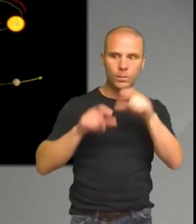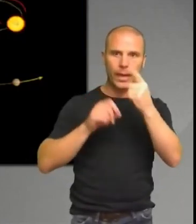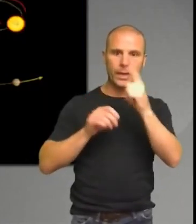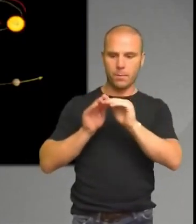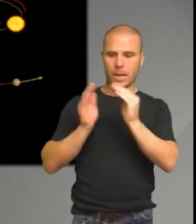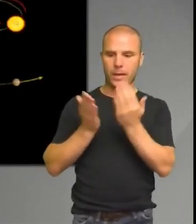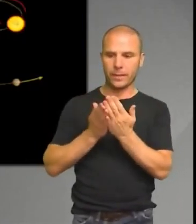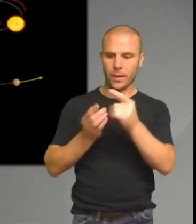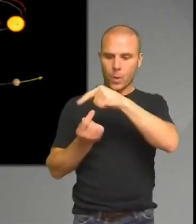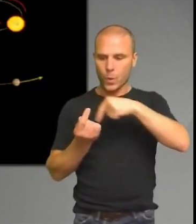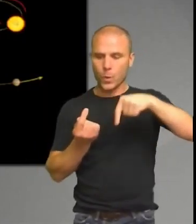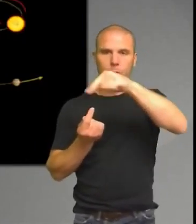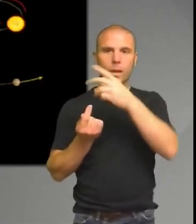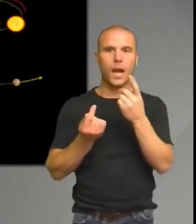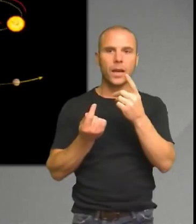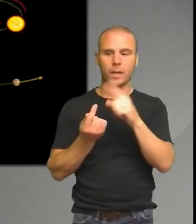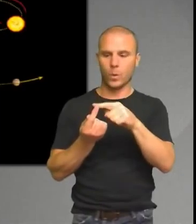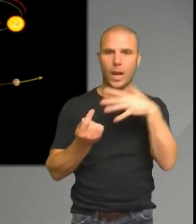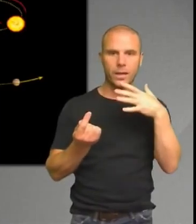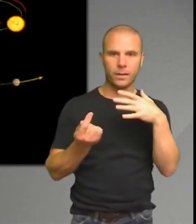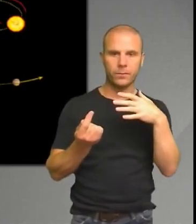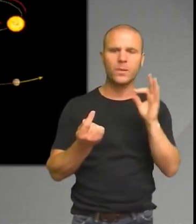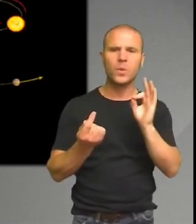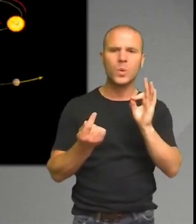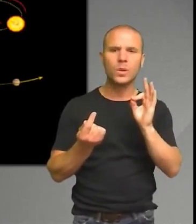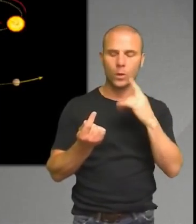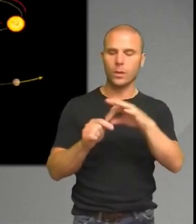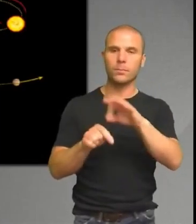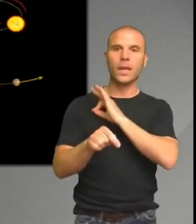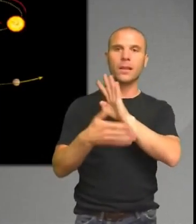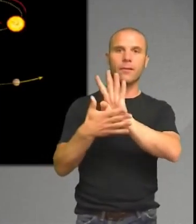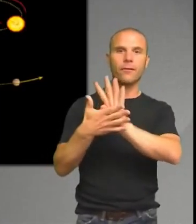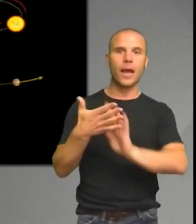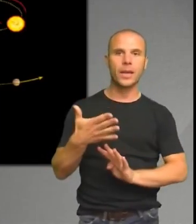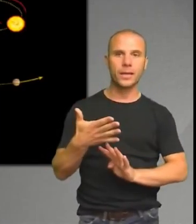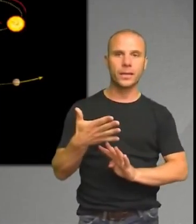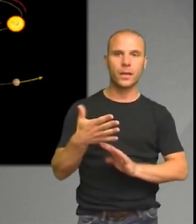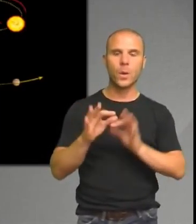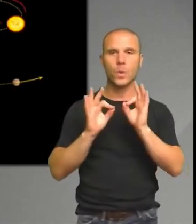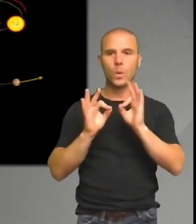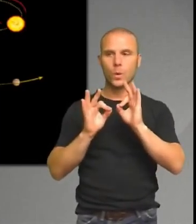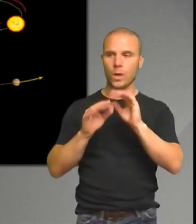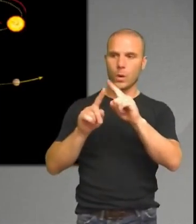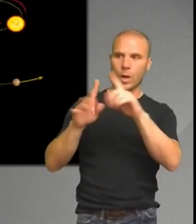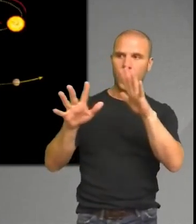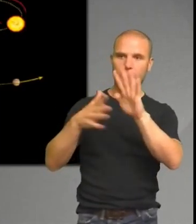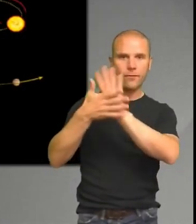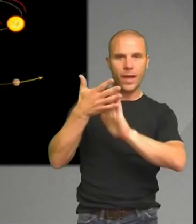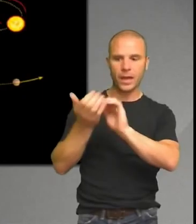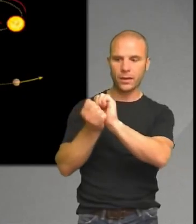Och sättet njorde det på var att mäta stjärnans färg mätta och stjärnors färgskiftningar. Den nämligen så att när den stjärnan